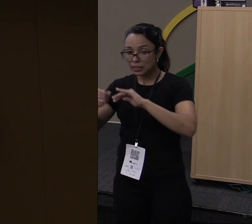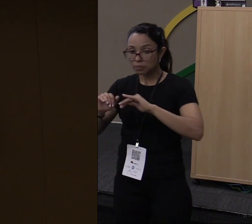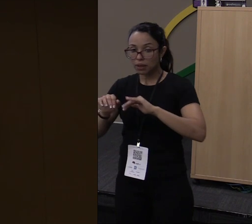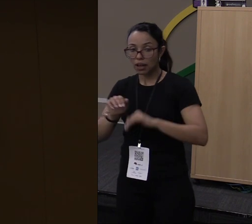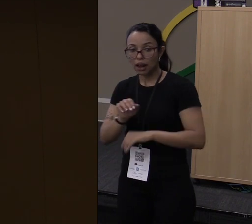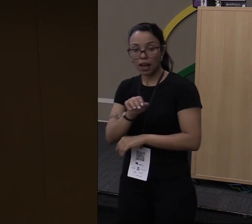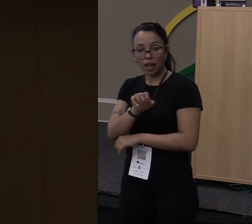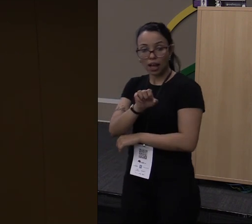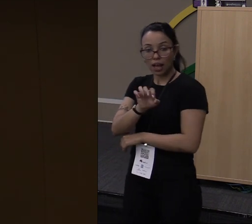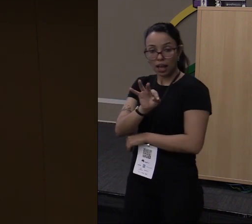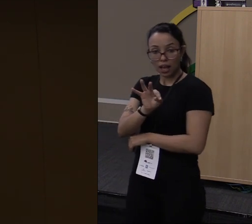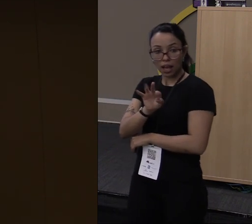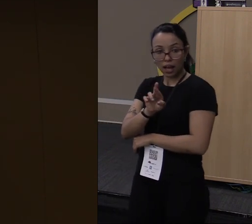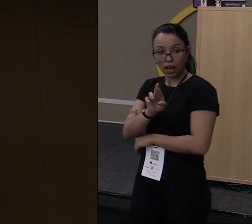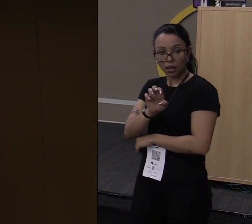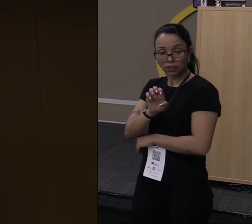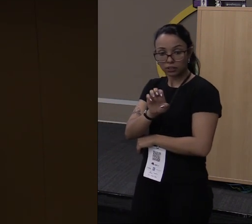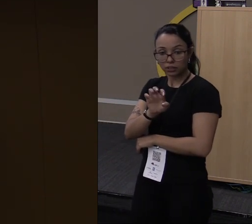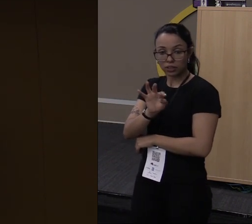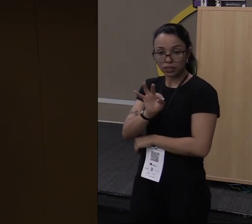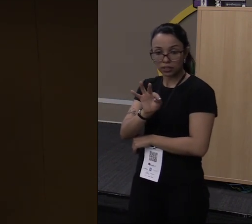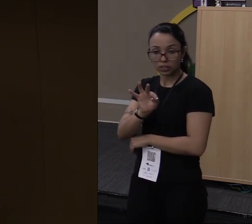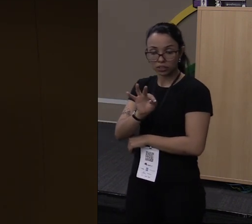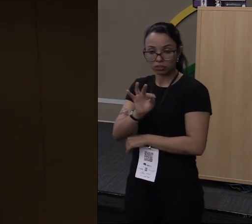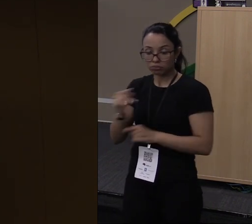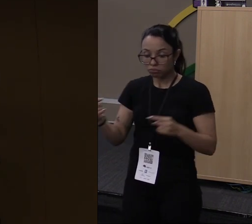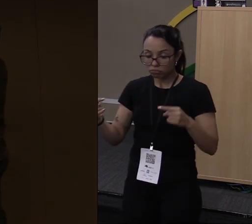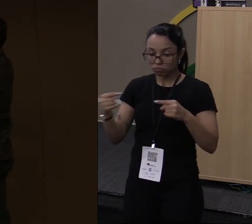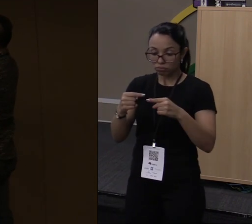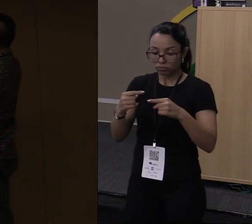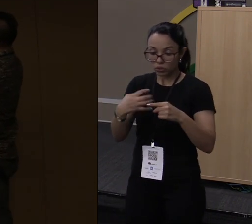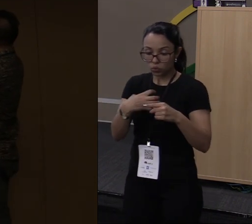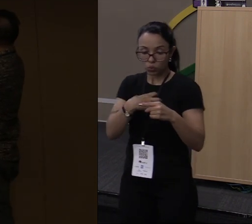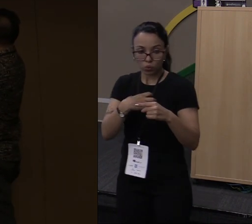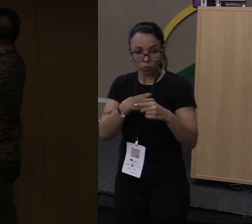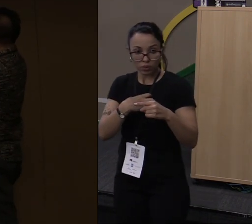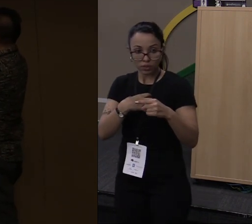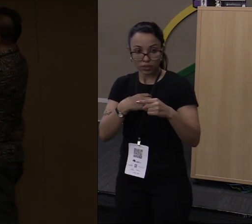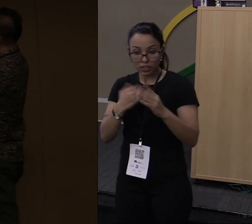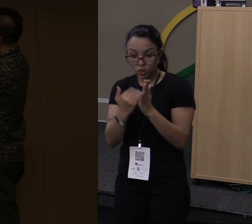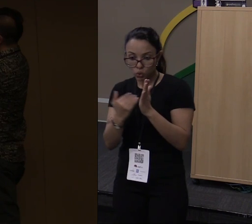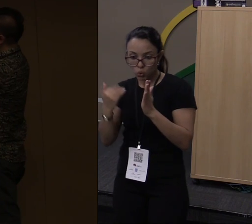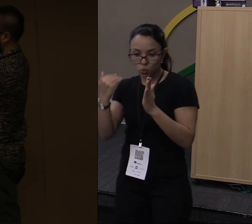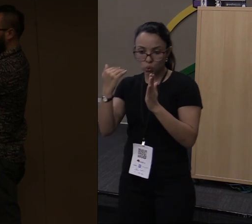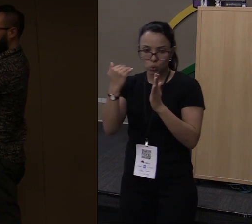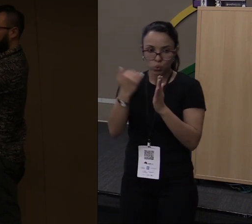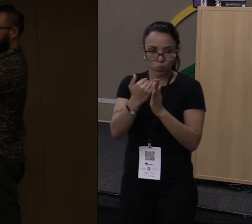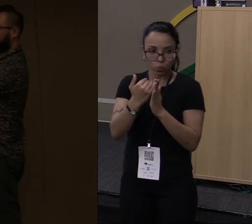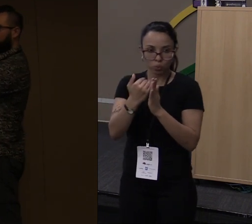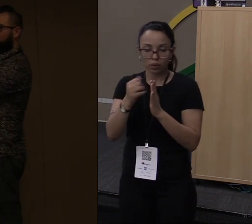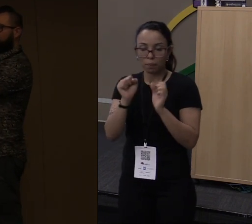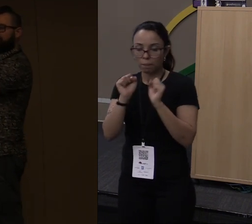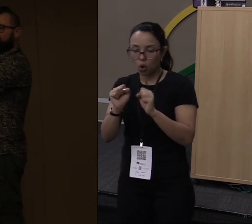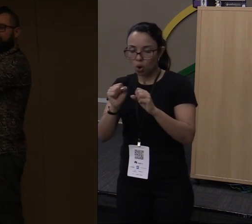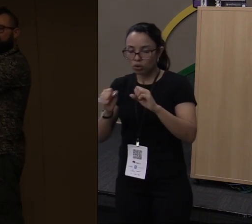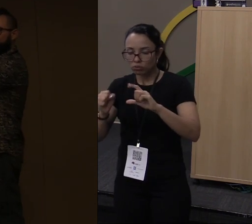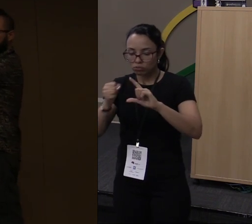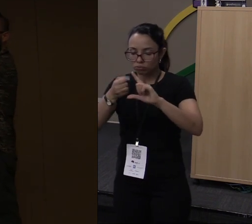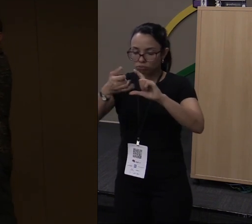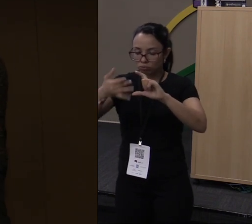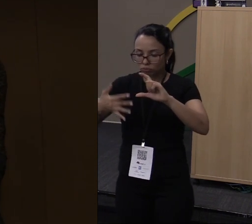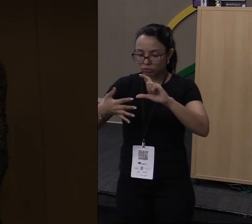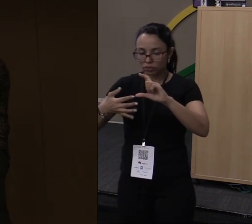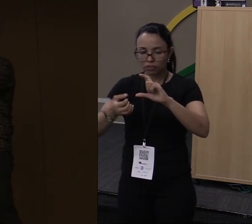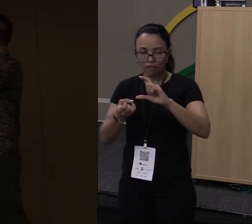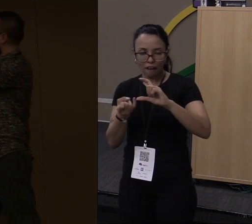característica de ser aqui o super munchkin. Super munchkin significa que ele pode ter mais de uma classe ao mesmo tempo. Mas isso não é do